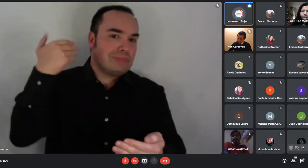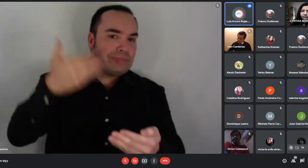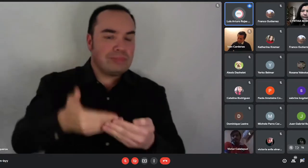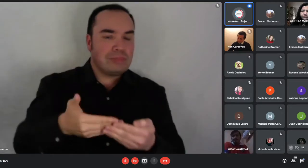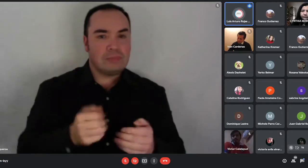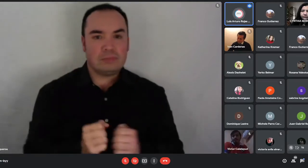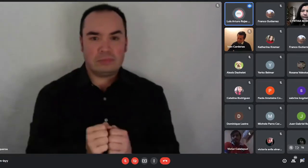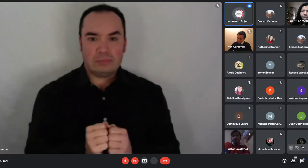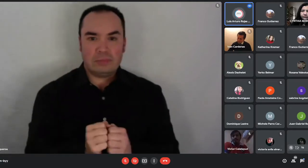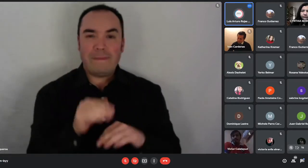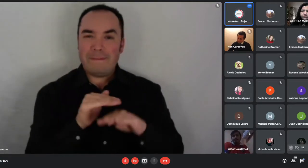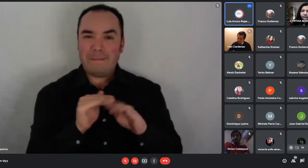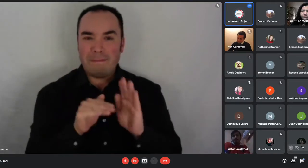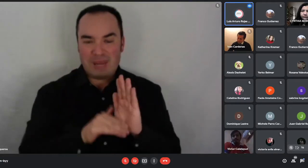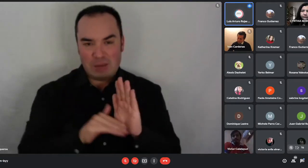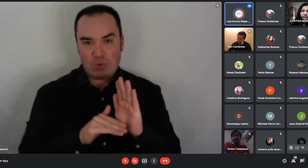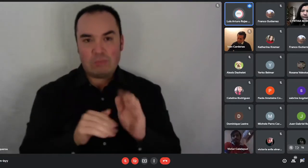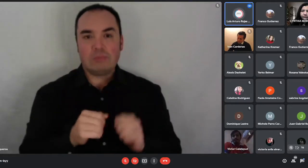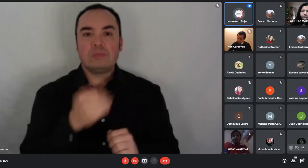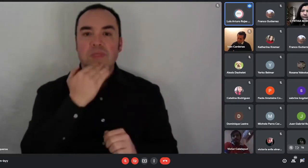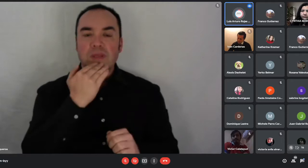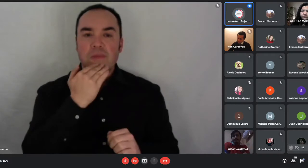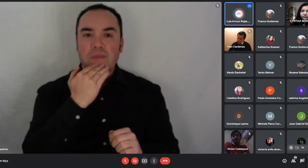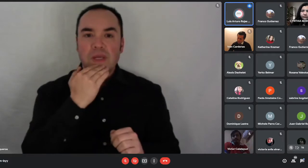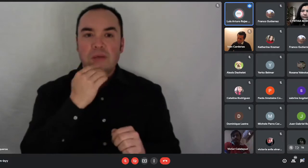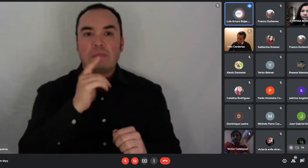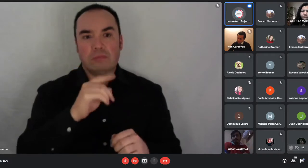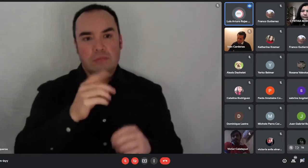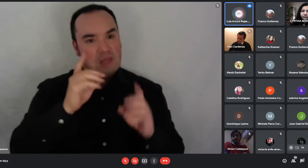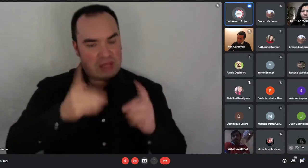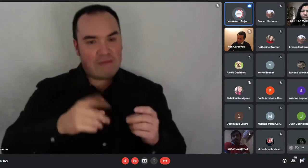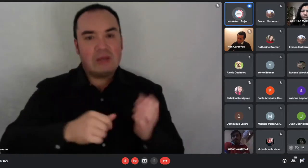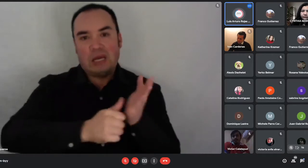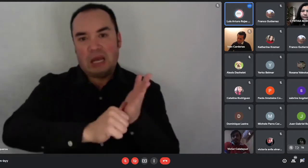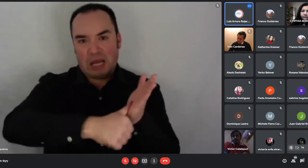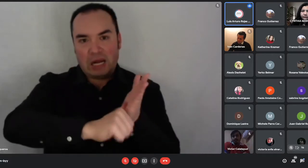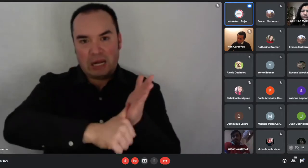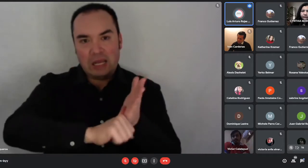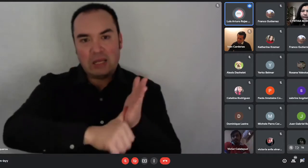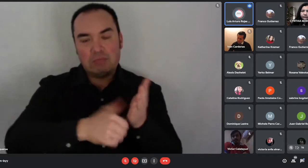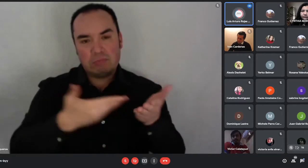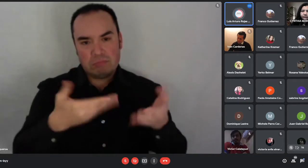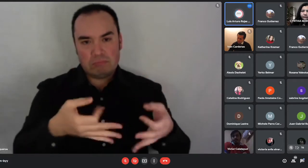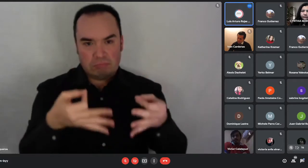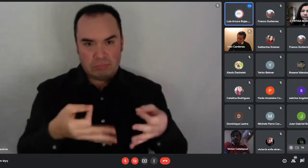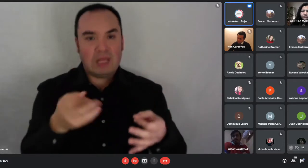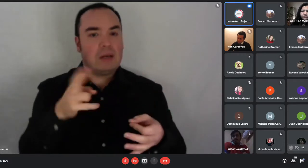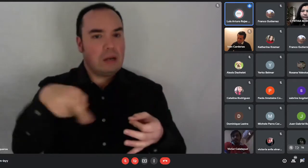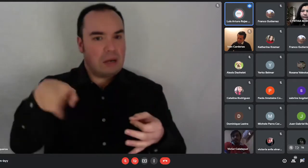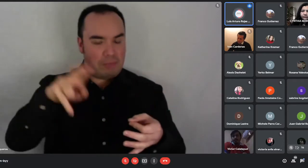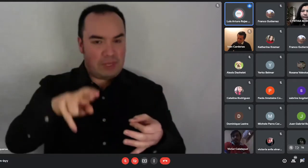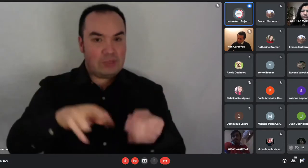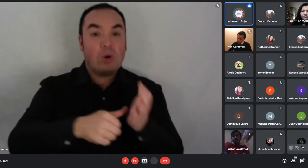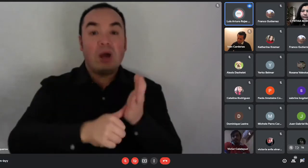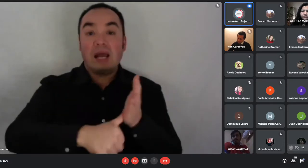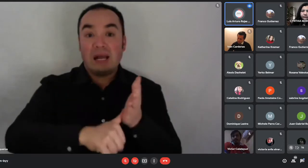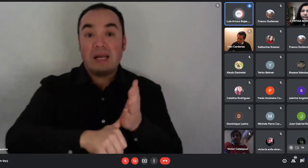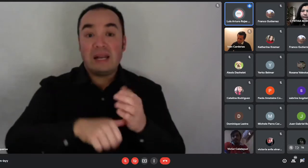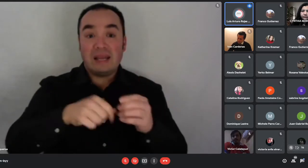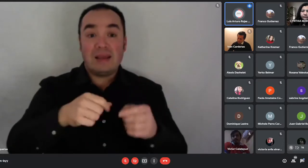postular, como les decía anteriormente, y les reitero, la cédula si venció en 2020 y este año aún no la renuevan,